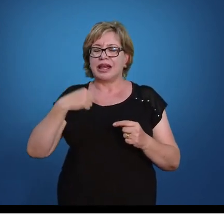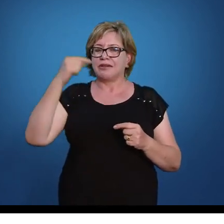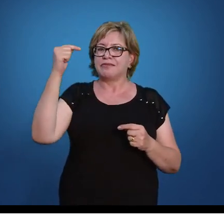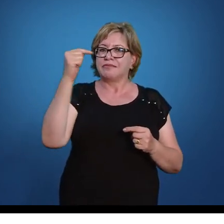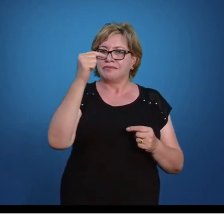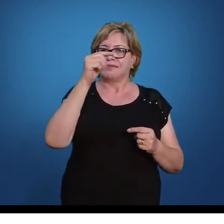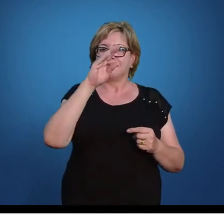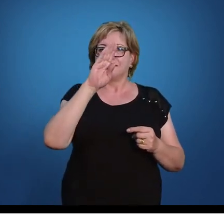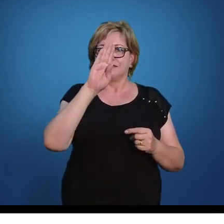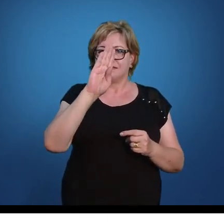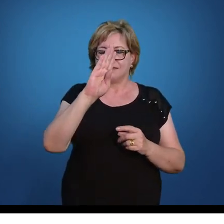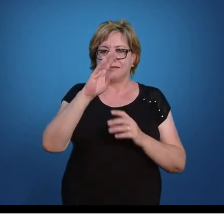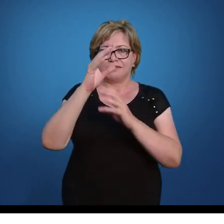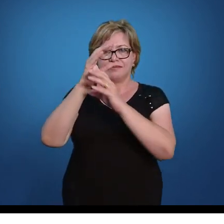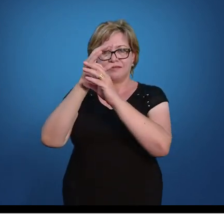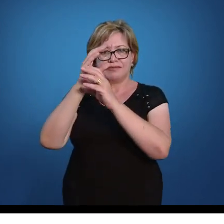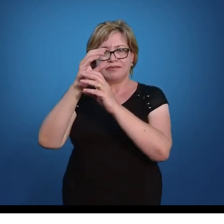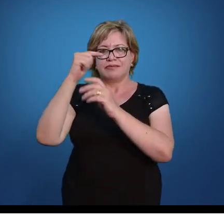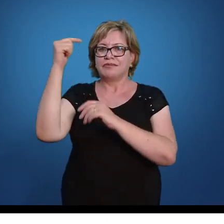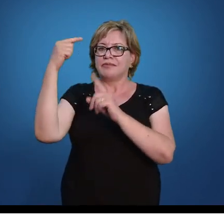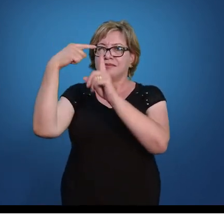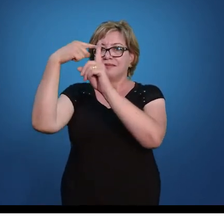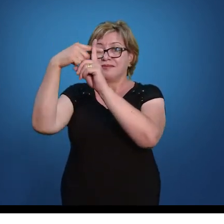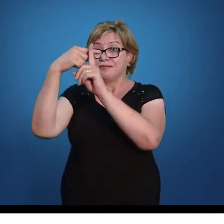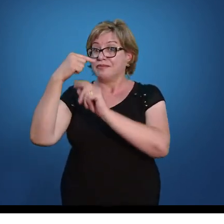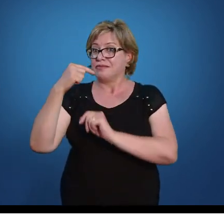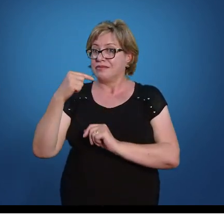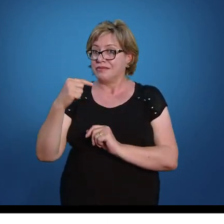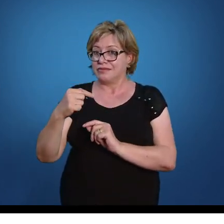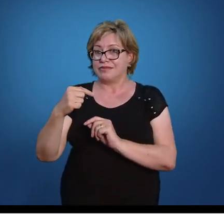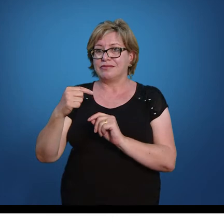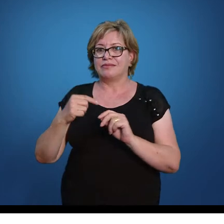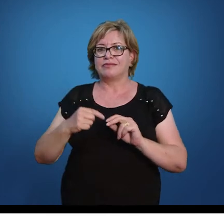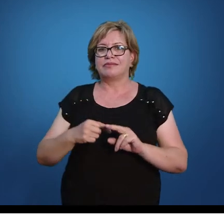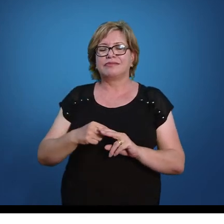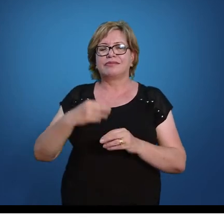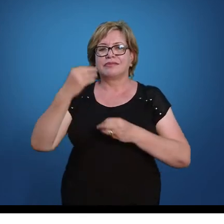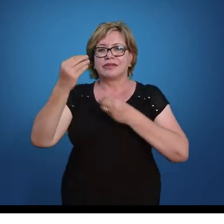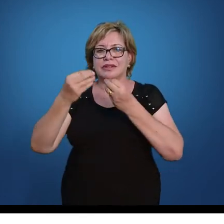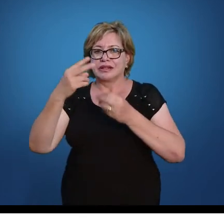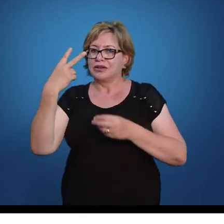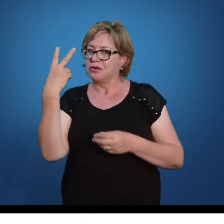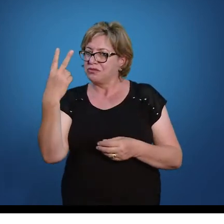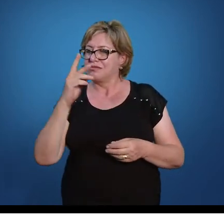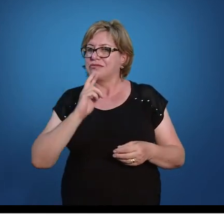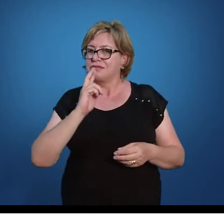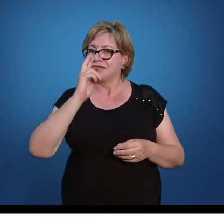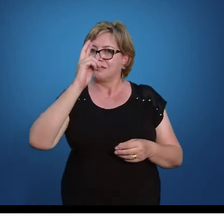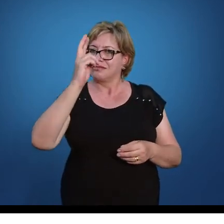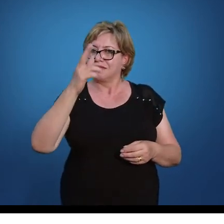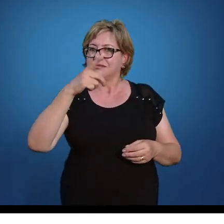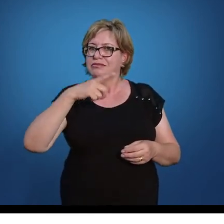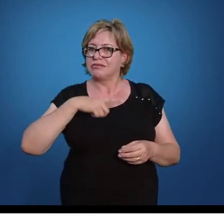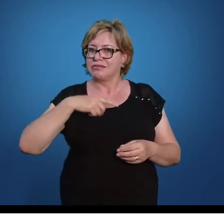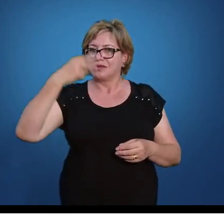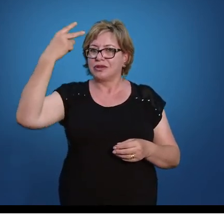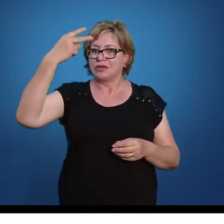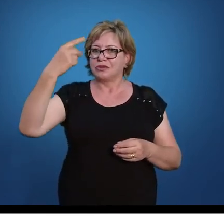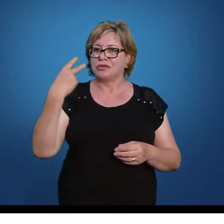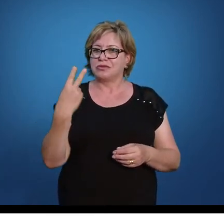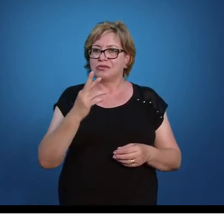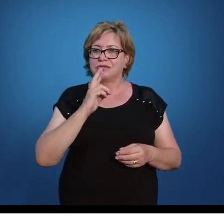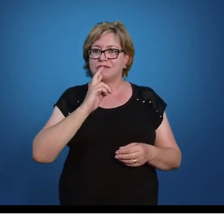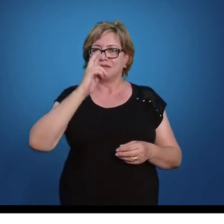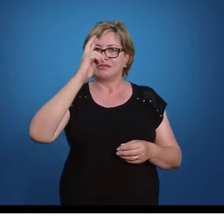B, mais ou menos, esse mais ou menos vai surgir duas respostas, toda a equação do segundo grau possui duas